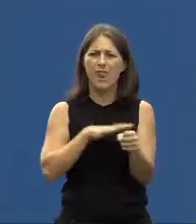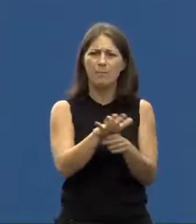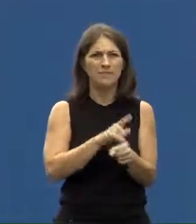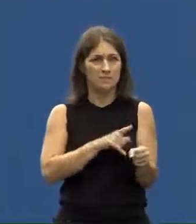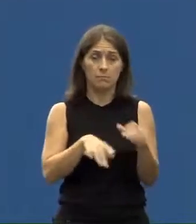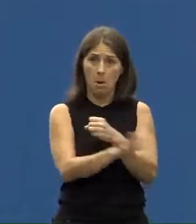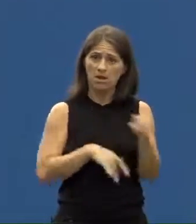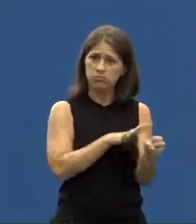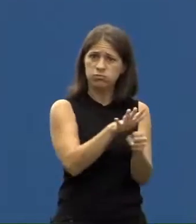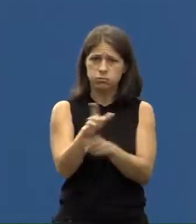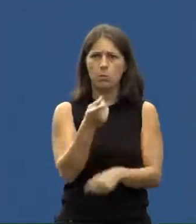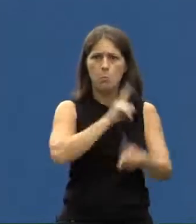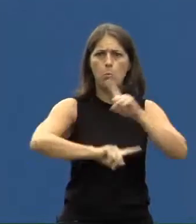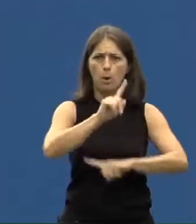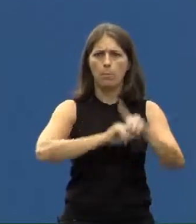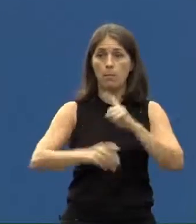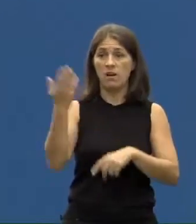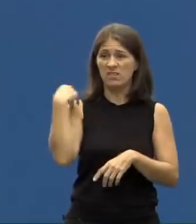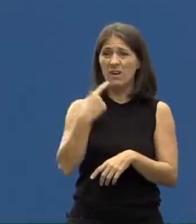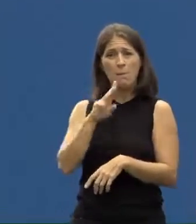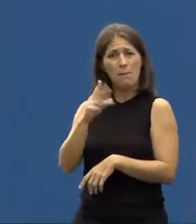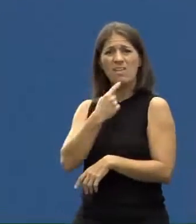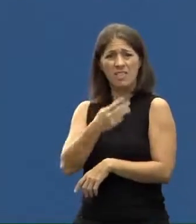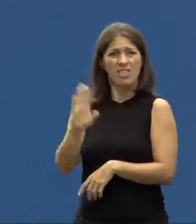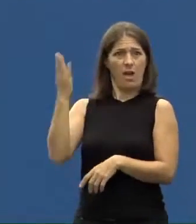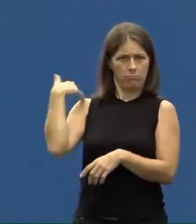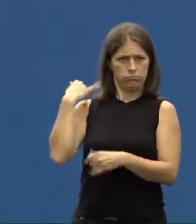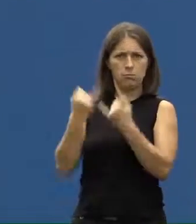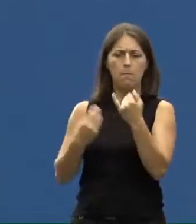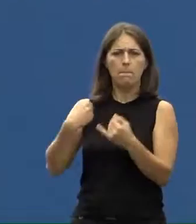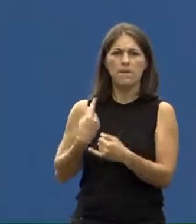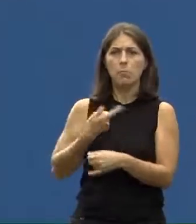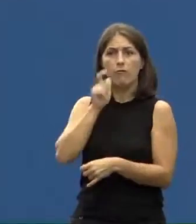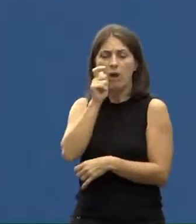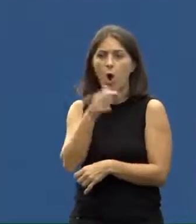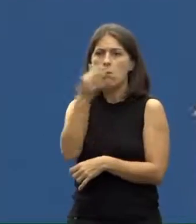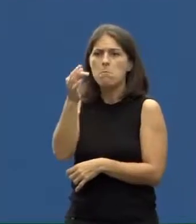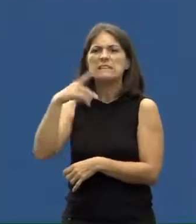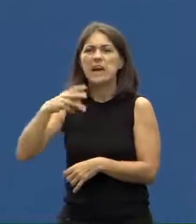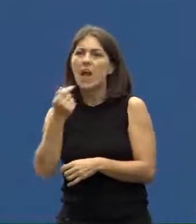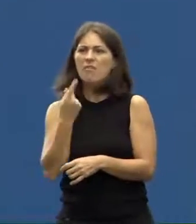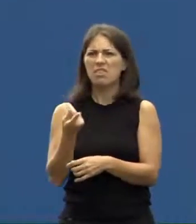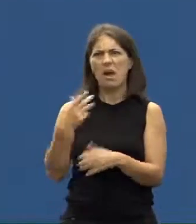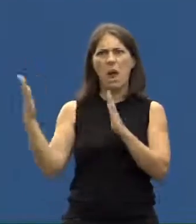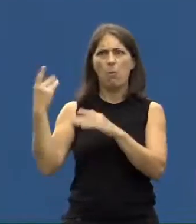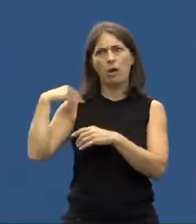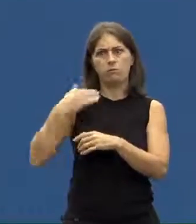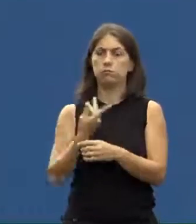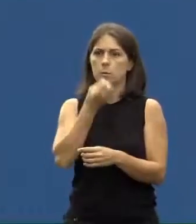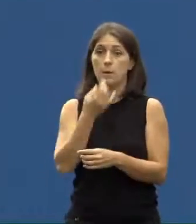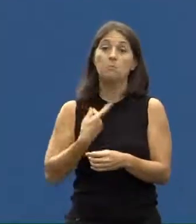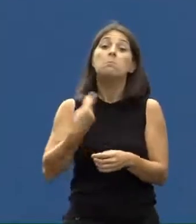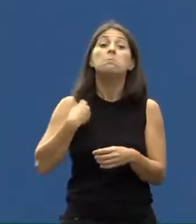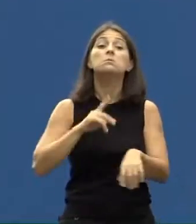Iso era o que dicía o Partido Popular. Iso era o que dicían Carlos Negreira e Alberto Núñez Feijó. Que todo iba ben, mentras o 25